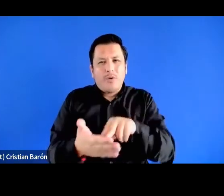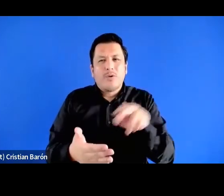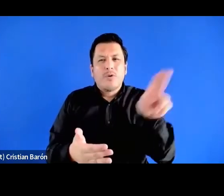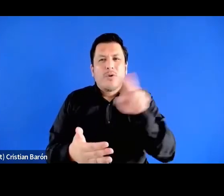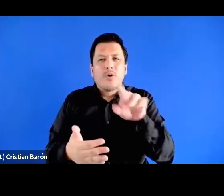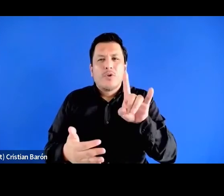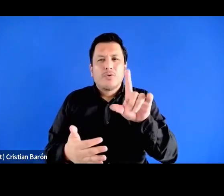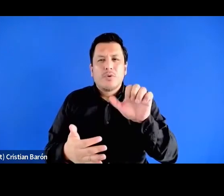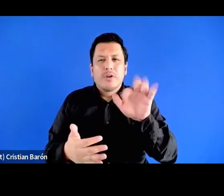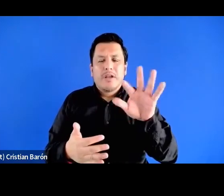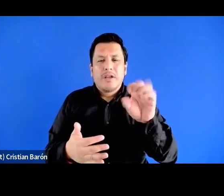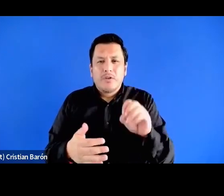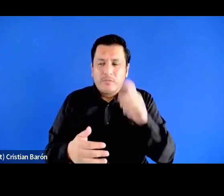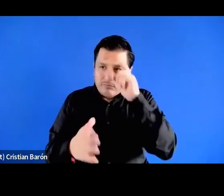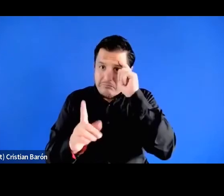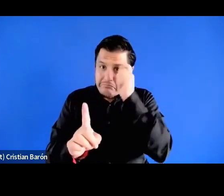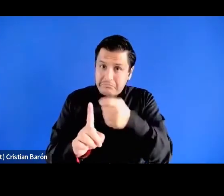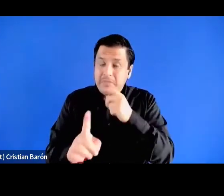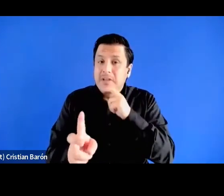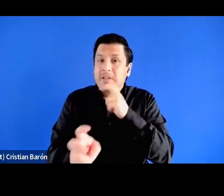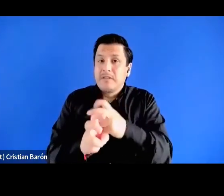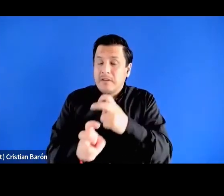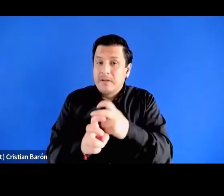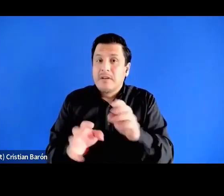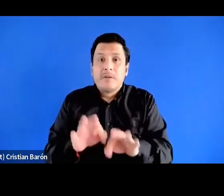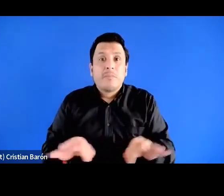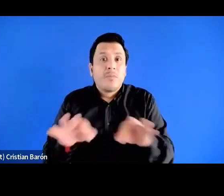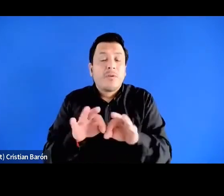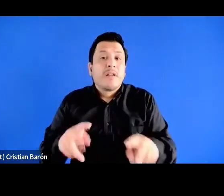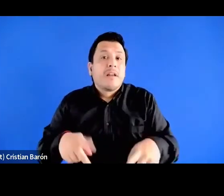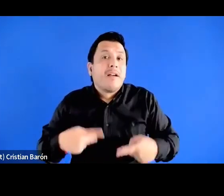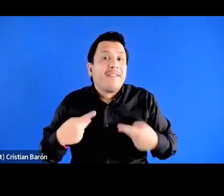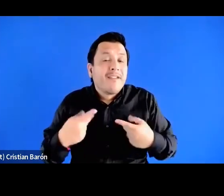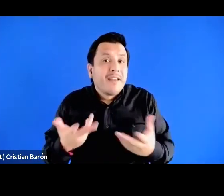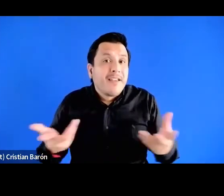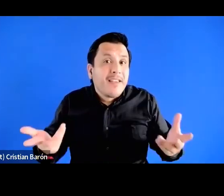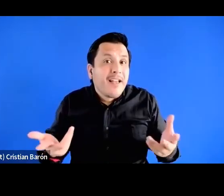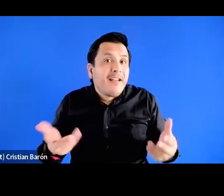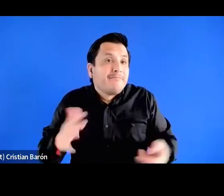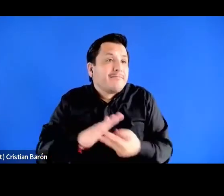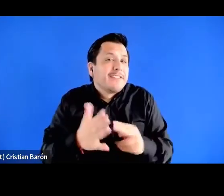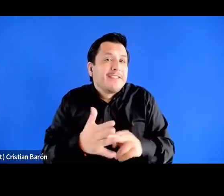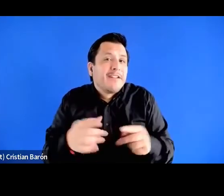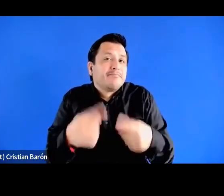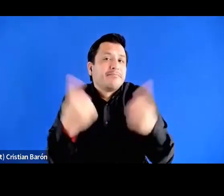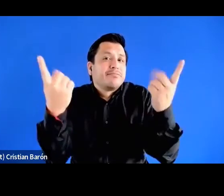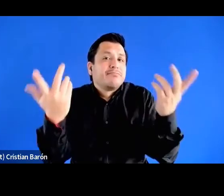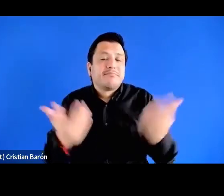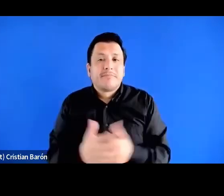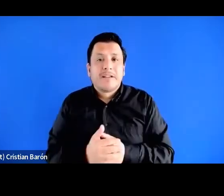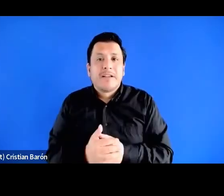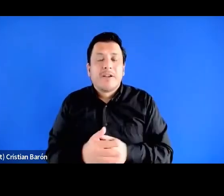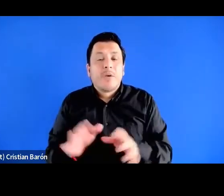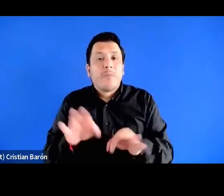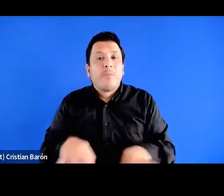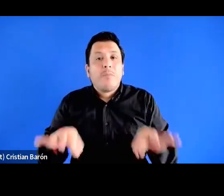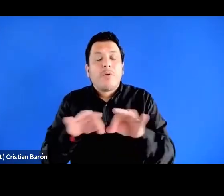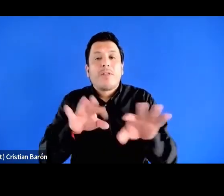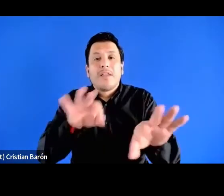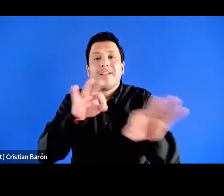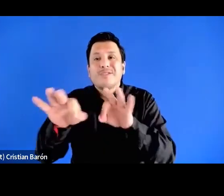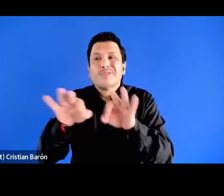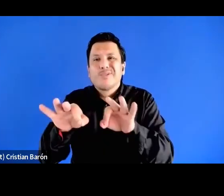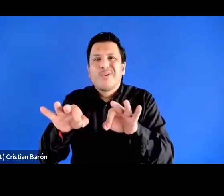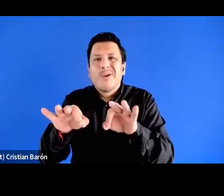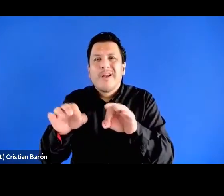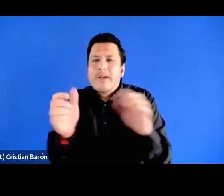la dificultad y la importancia de saber que la vida también es conflicto y que lo importante es escoger las buenas batallas